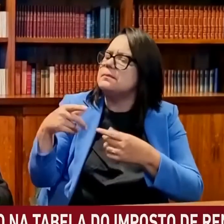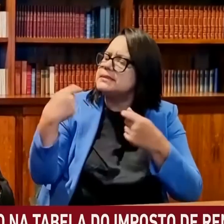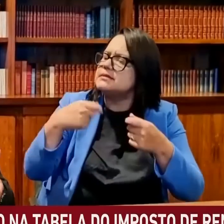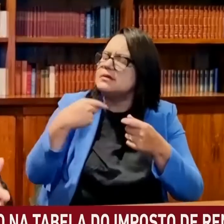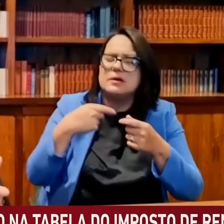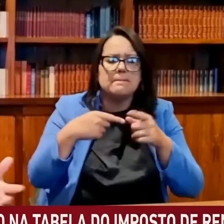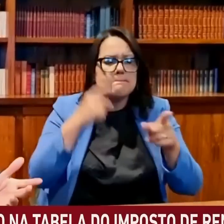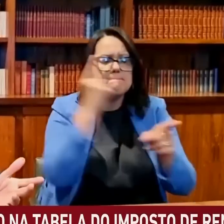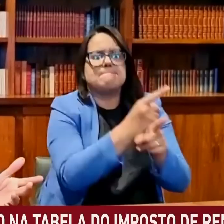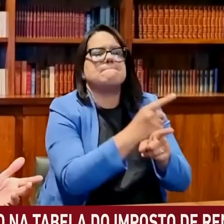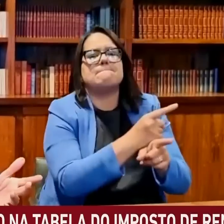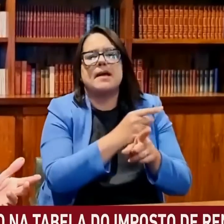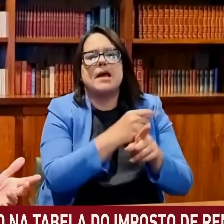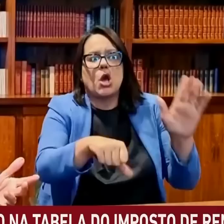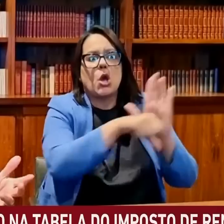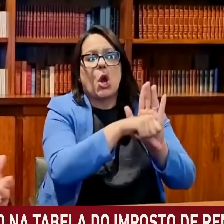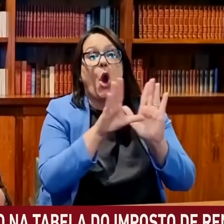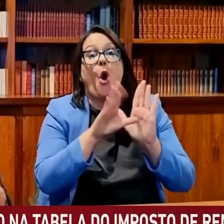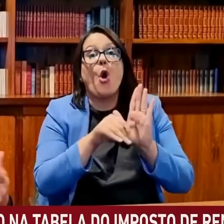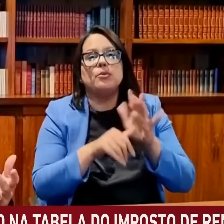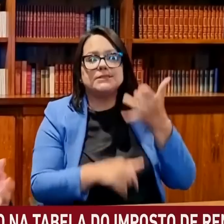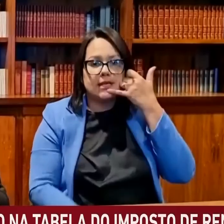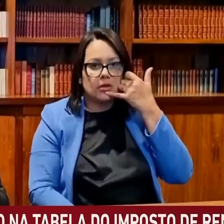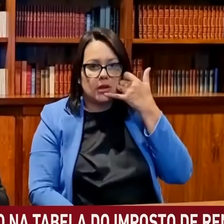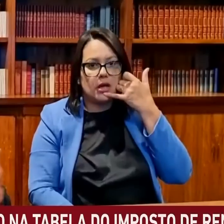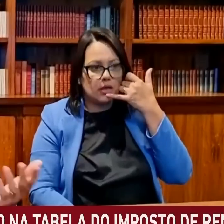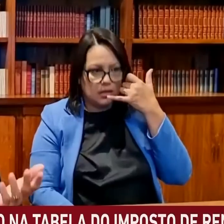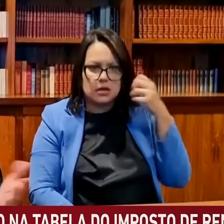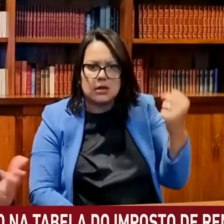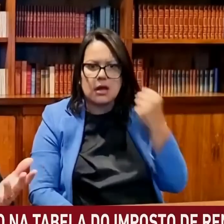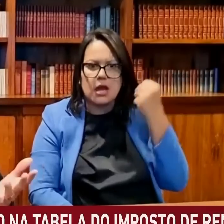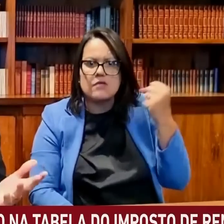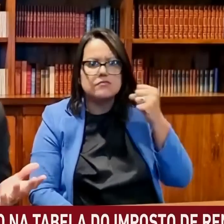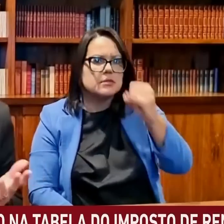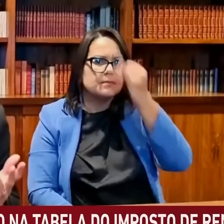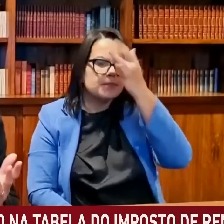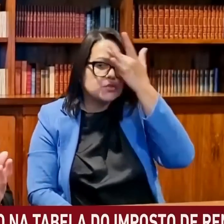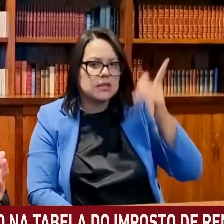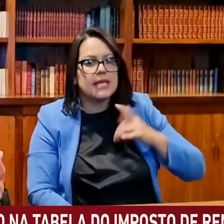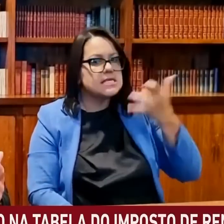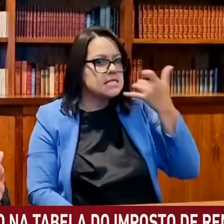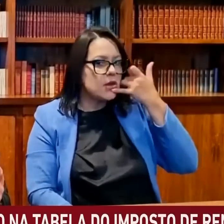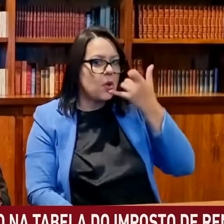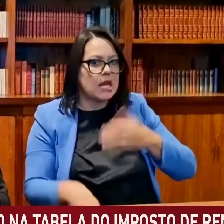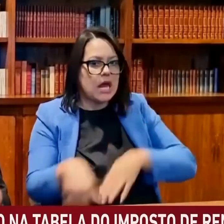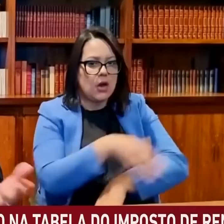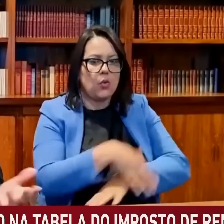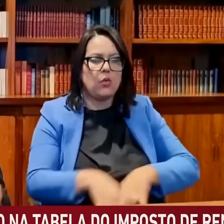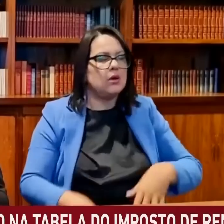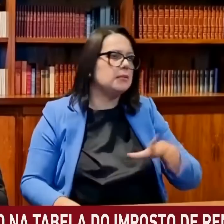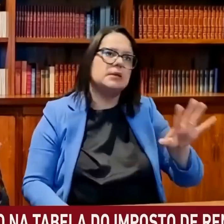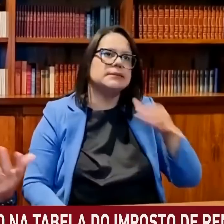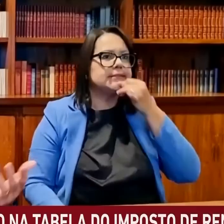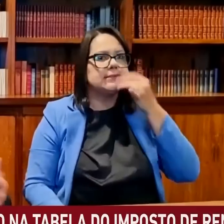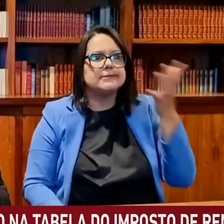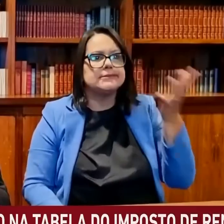como sendo idioma do roubo de celular. Porque você pode ver, geralmente, ele está com celular, qualquer pessoa está com celular na rua, né? Mas pega uma pessoa